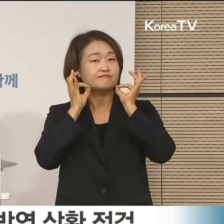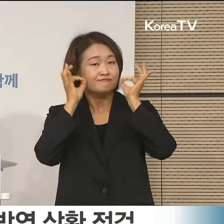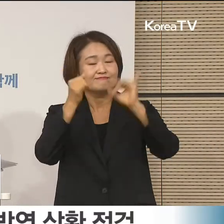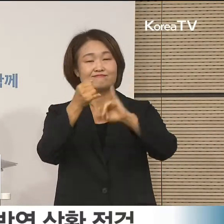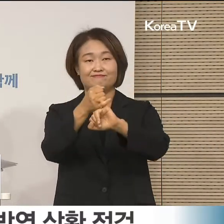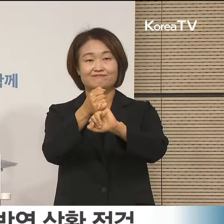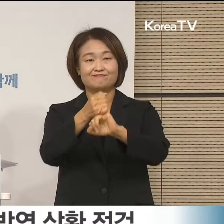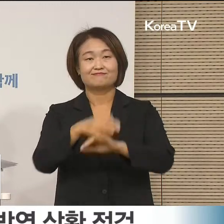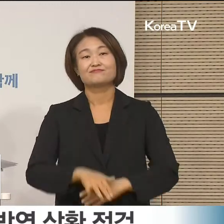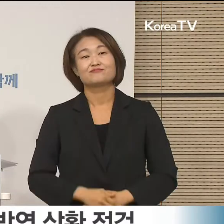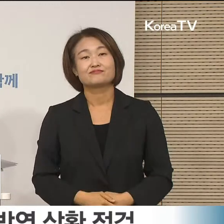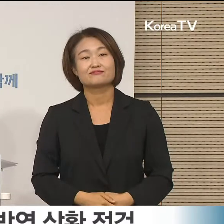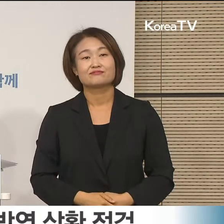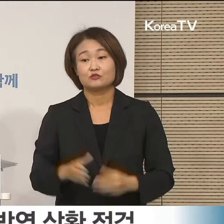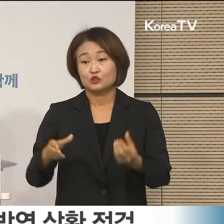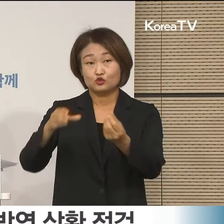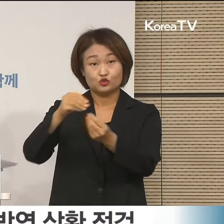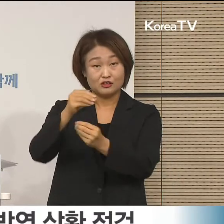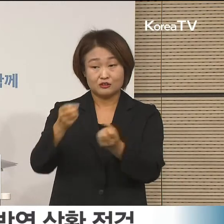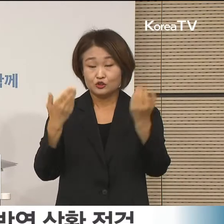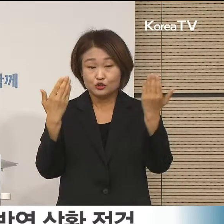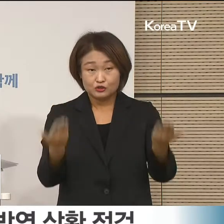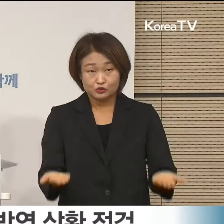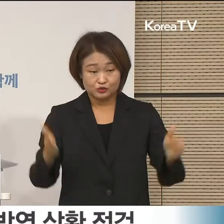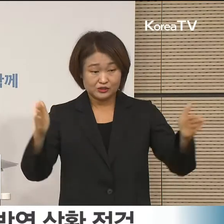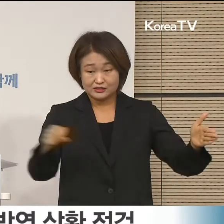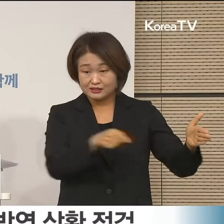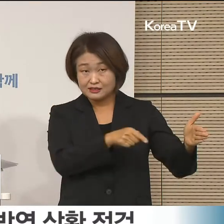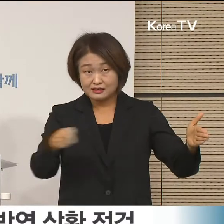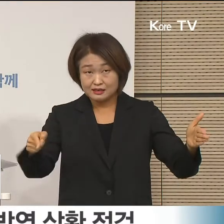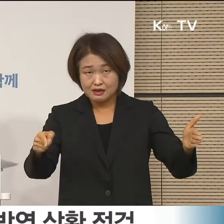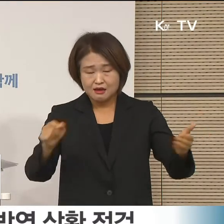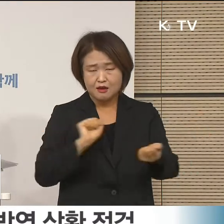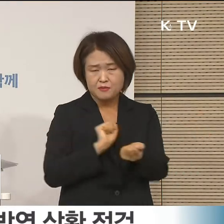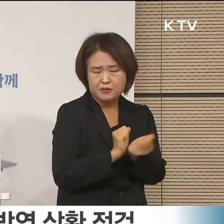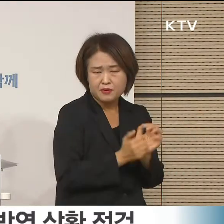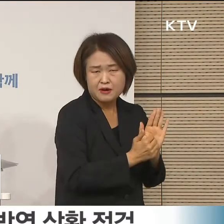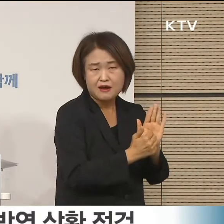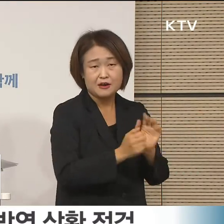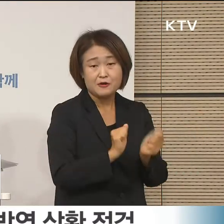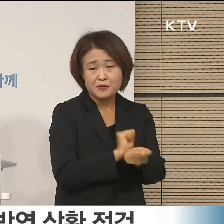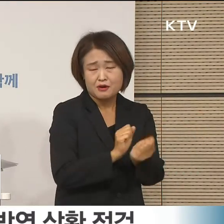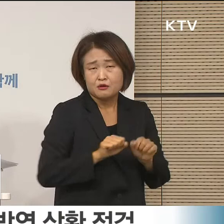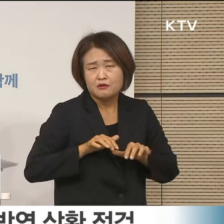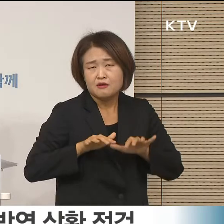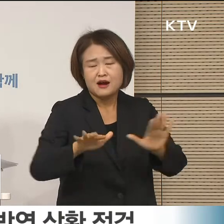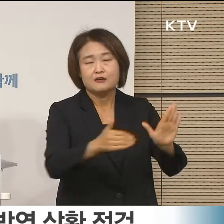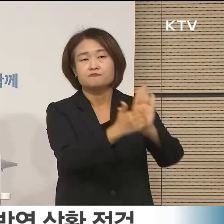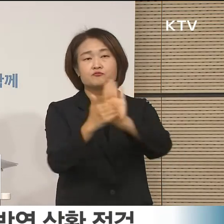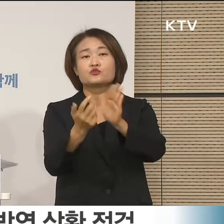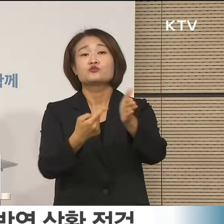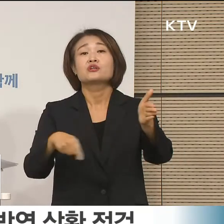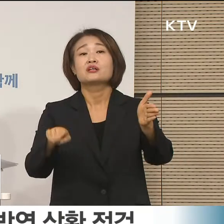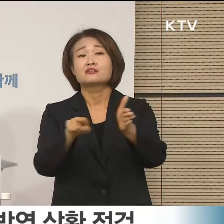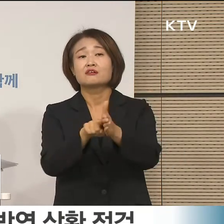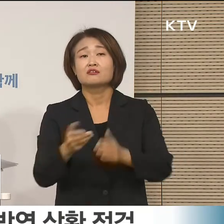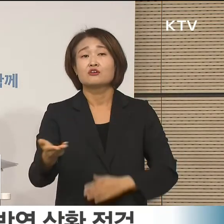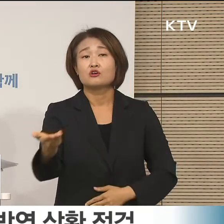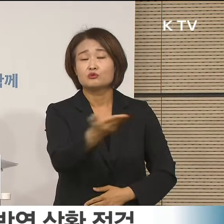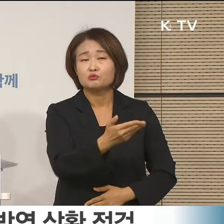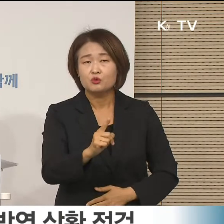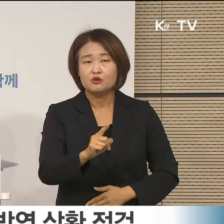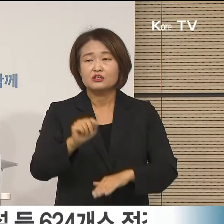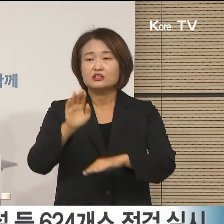정부는 추석 연휴를 통한 코로나19의 확산 방지를 위해 국민들께 가급적 이동을 자제하고